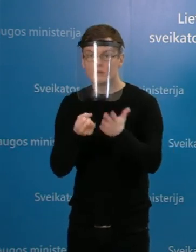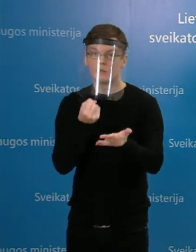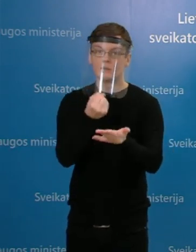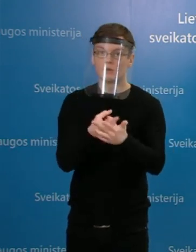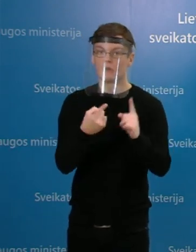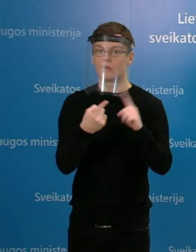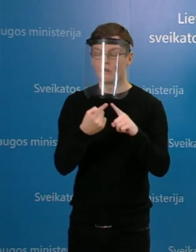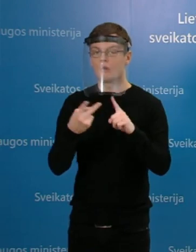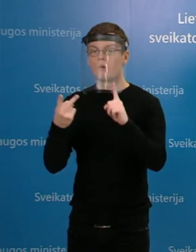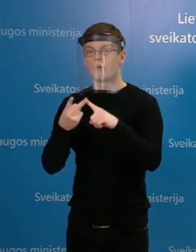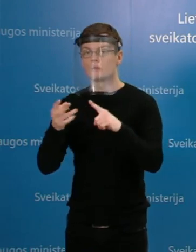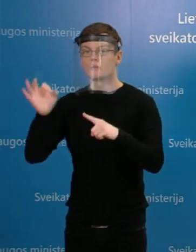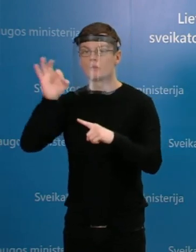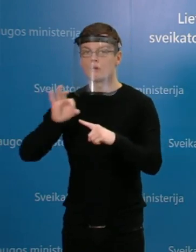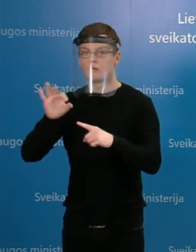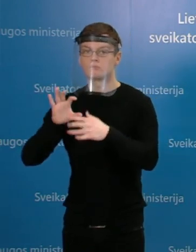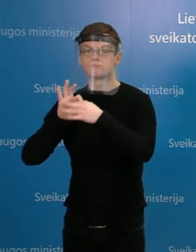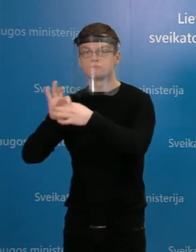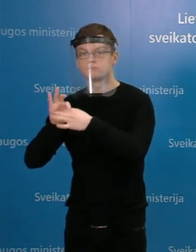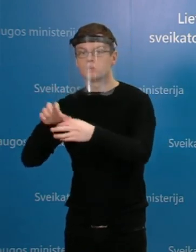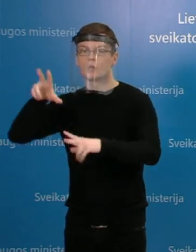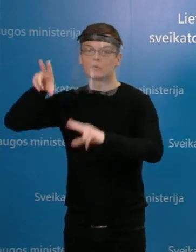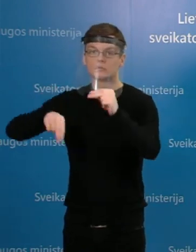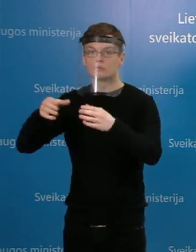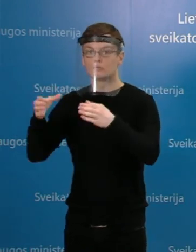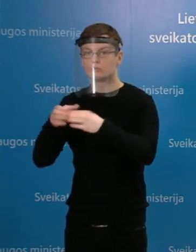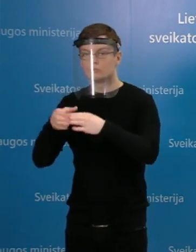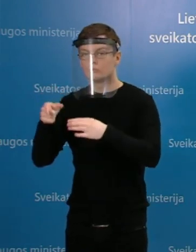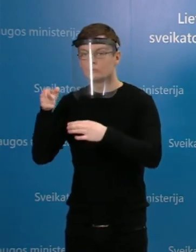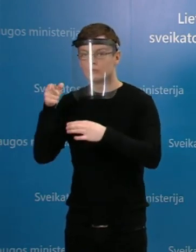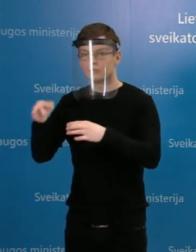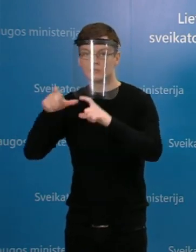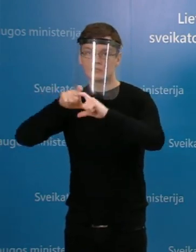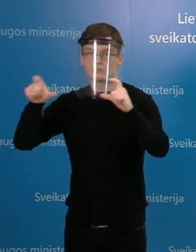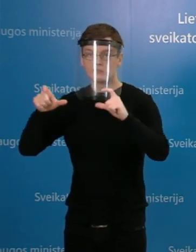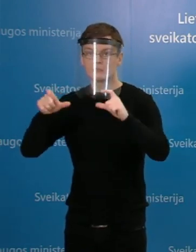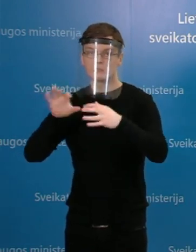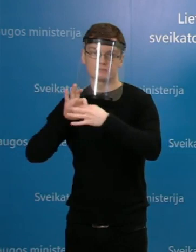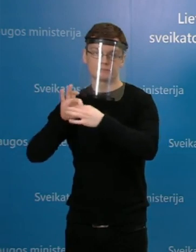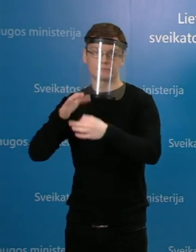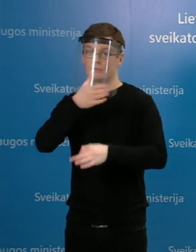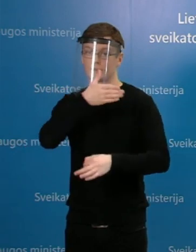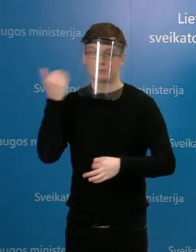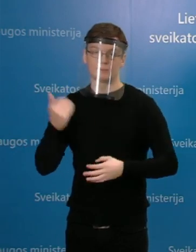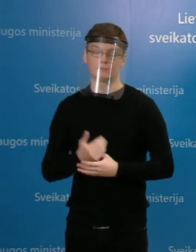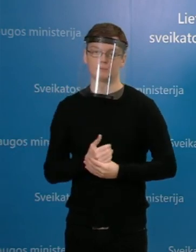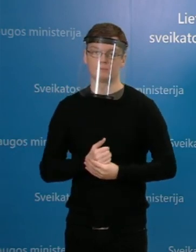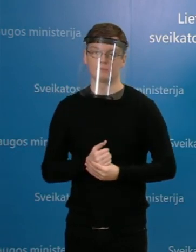asmo, na, nesusijęs su jokie rizikos grupės įstaiga. Bet norėčiau trumpai apsistoti